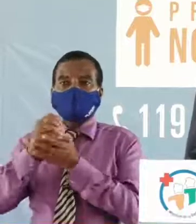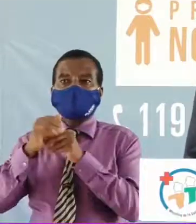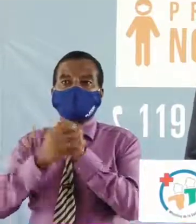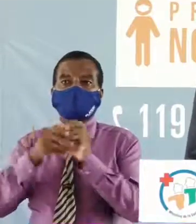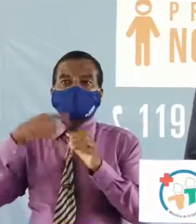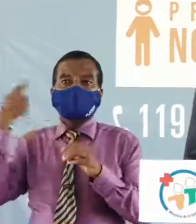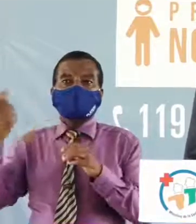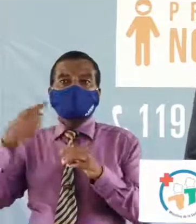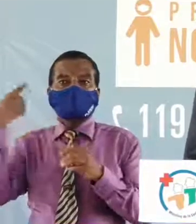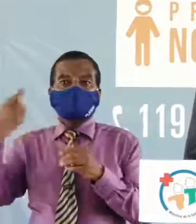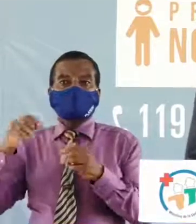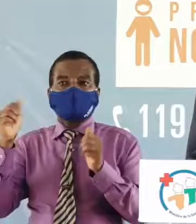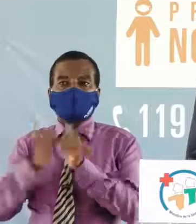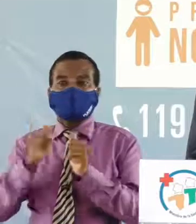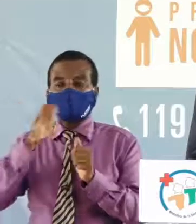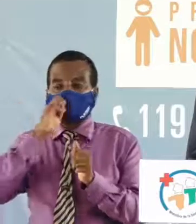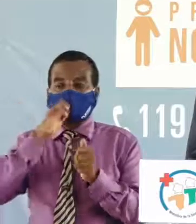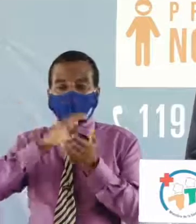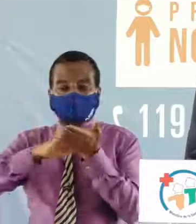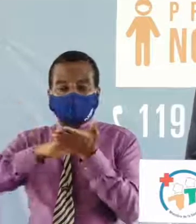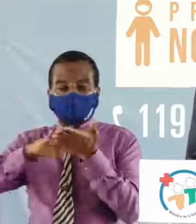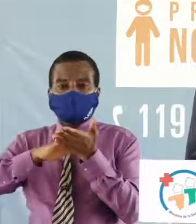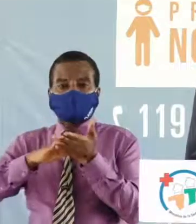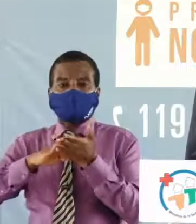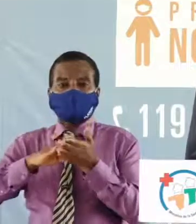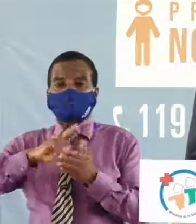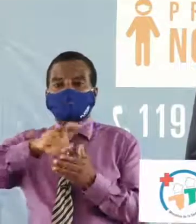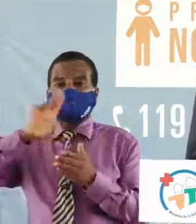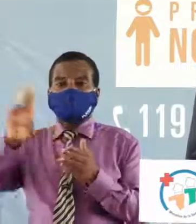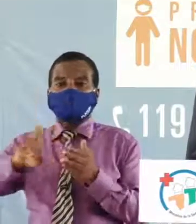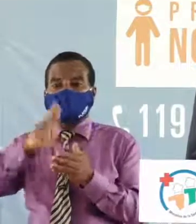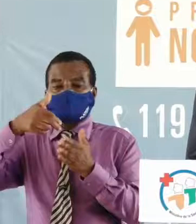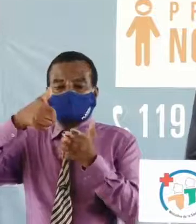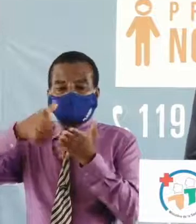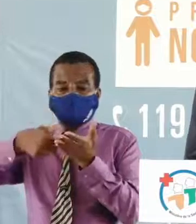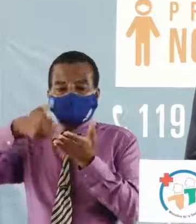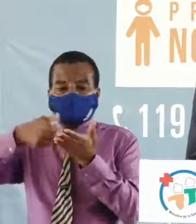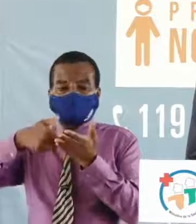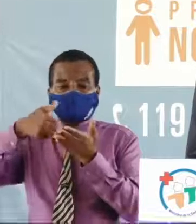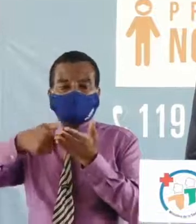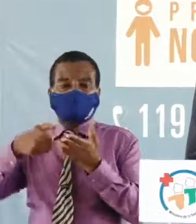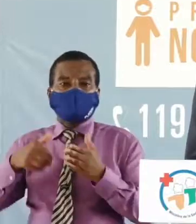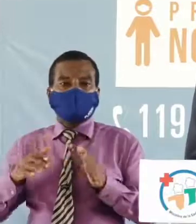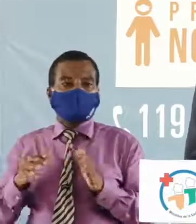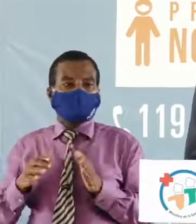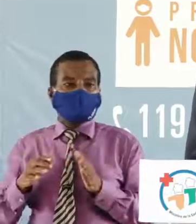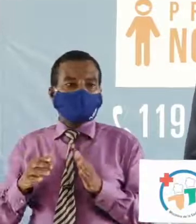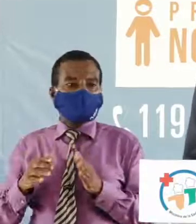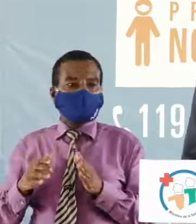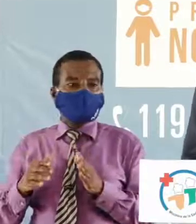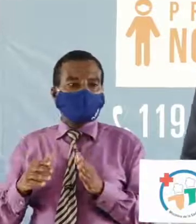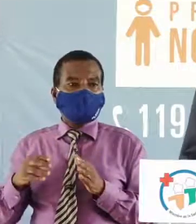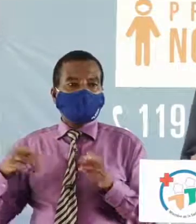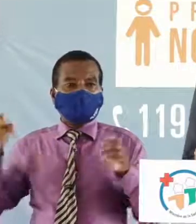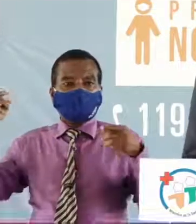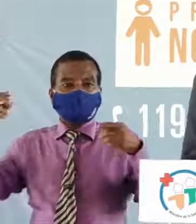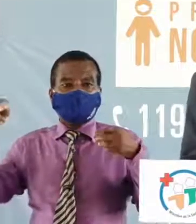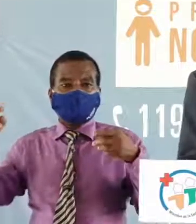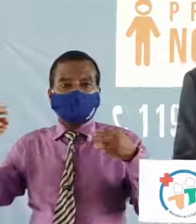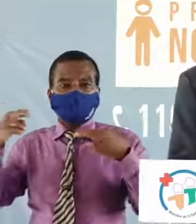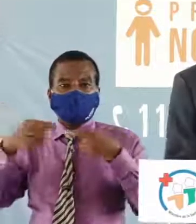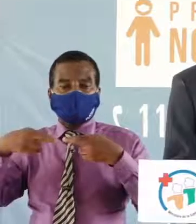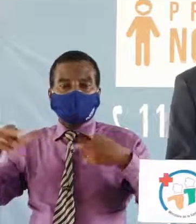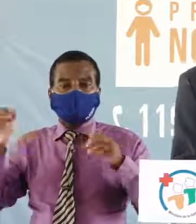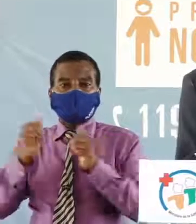régulièrement les mains avec de l'eau et du savon ou d'utiliser du gel hydroalcoolique en rapport avec donc la